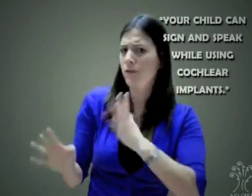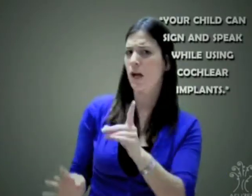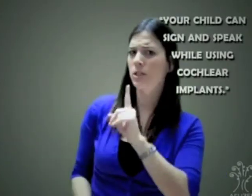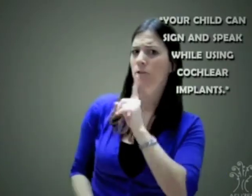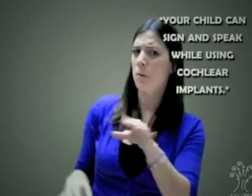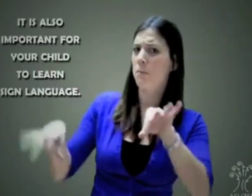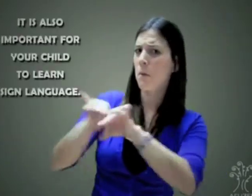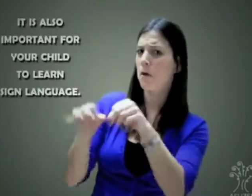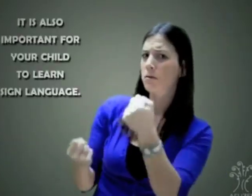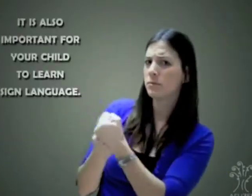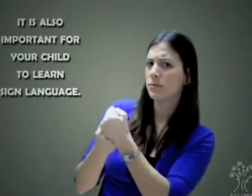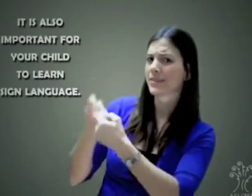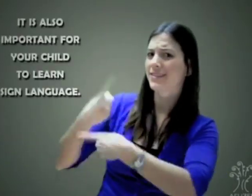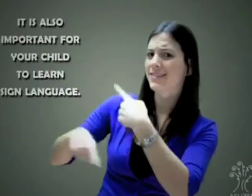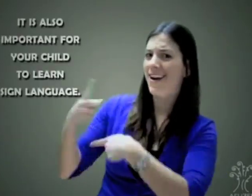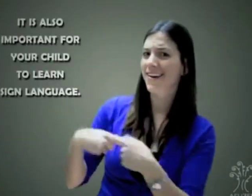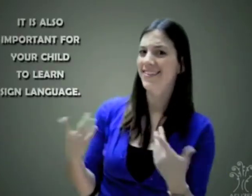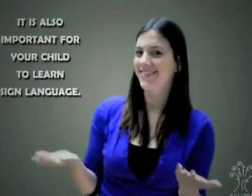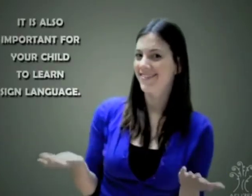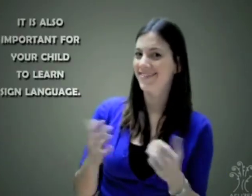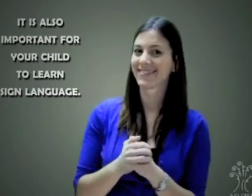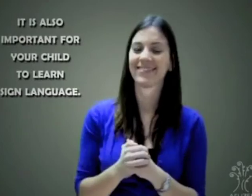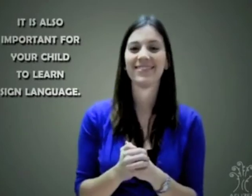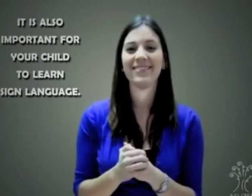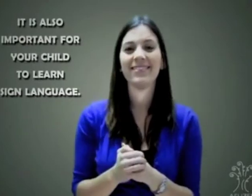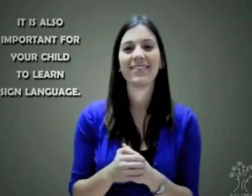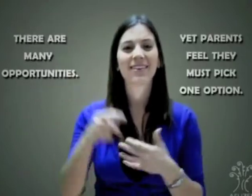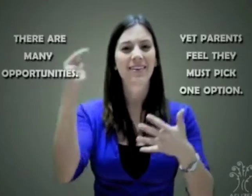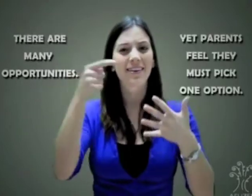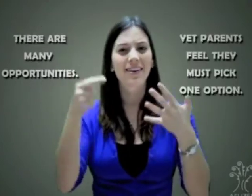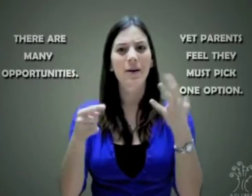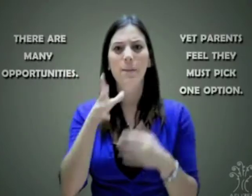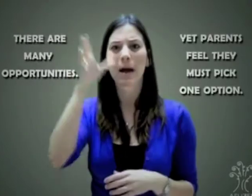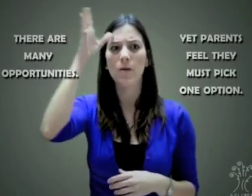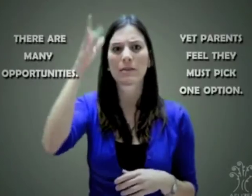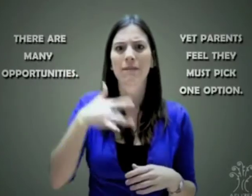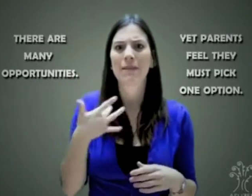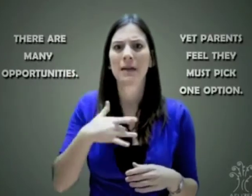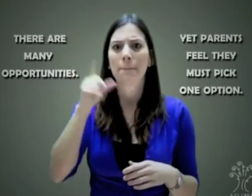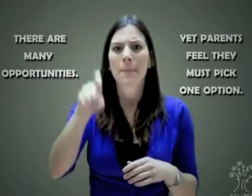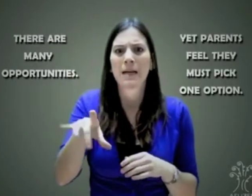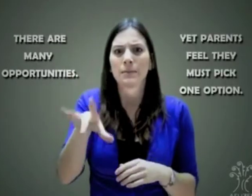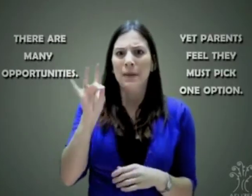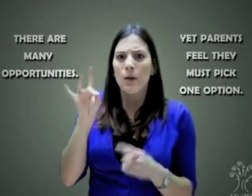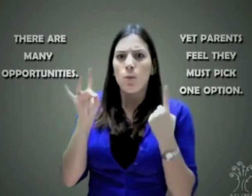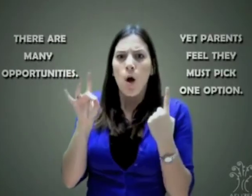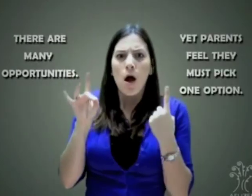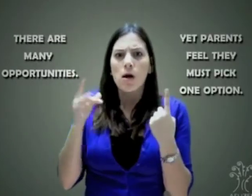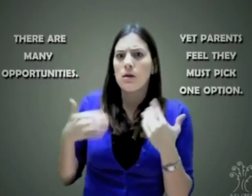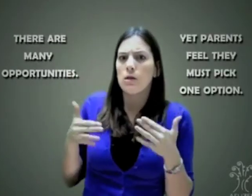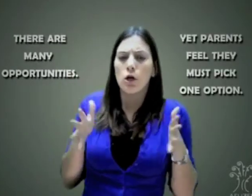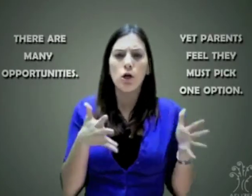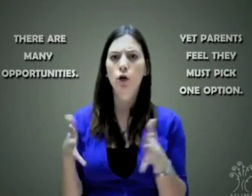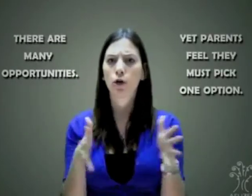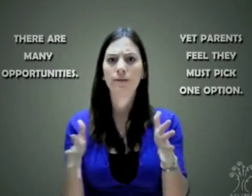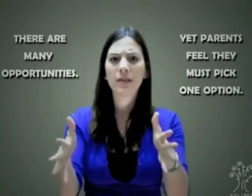oportunidades de comunicación, lenguaje de señas y ponerse un implante coclear. Como también es importante apoyar el lenguaje de